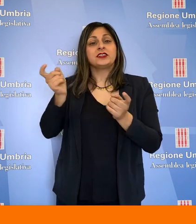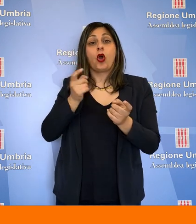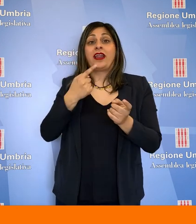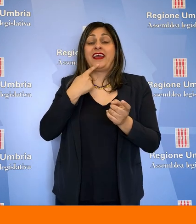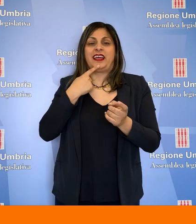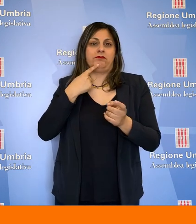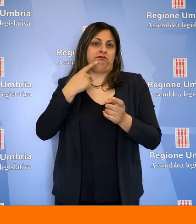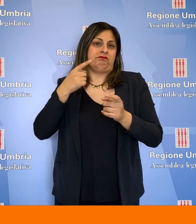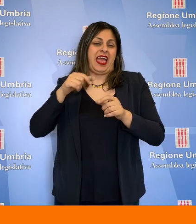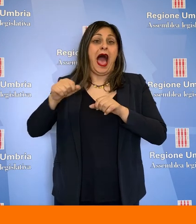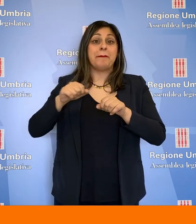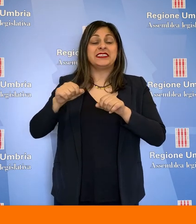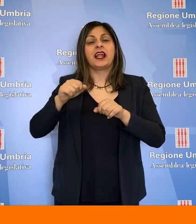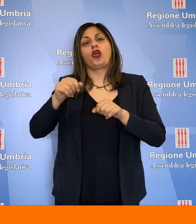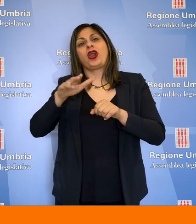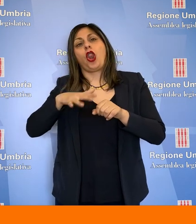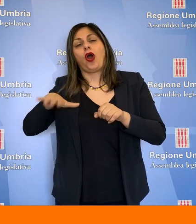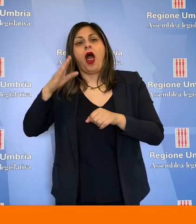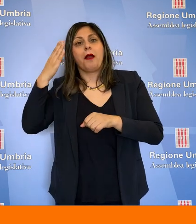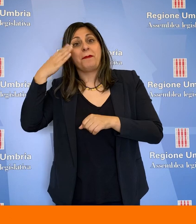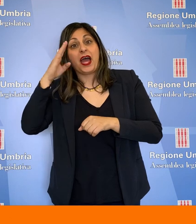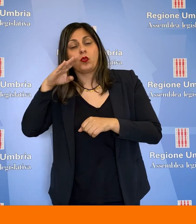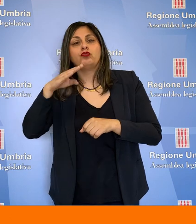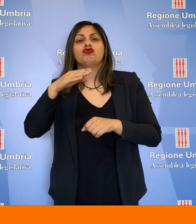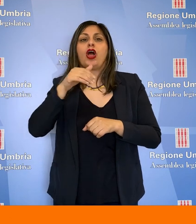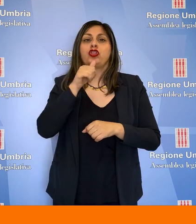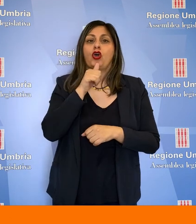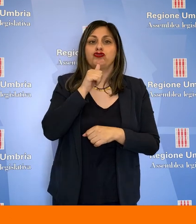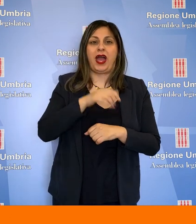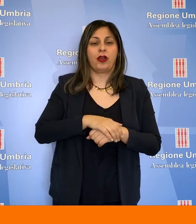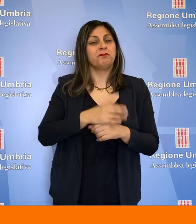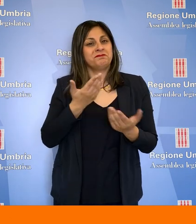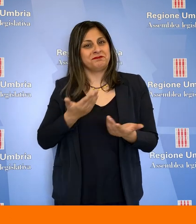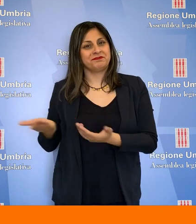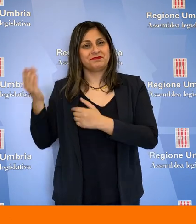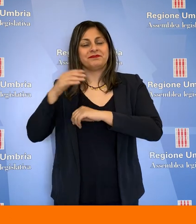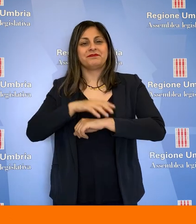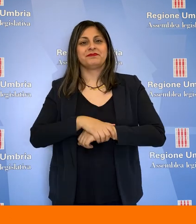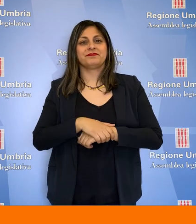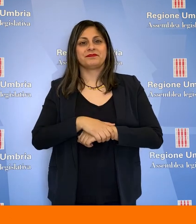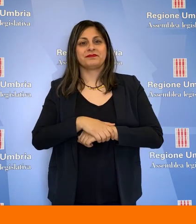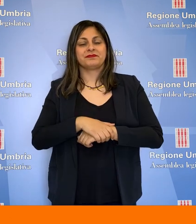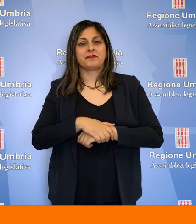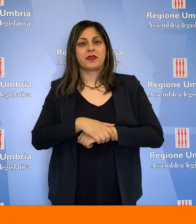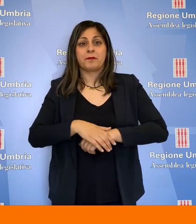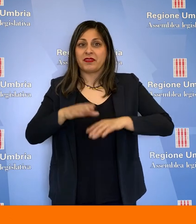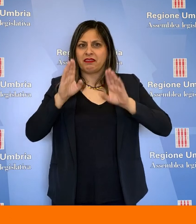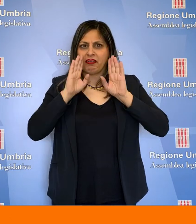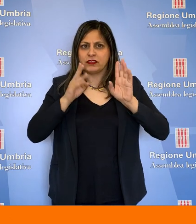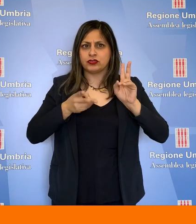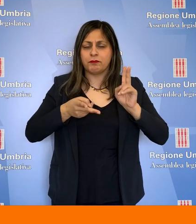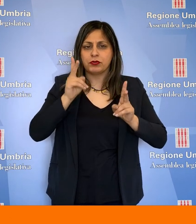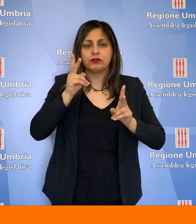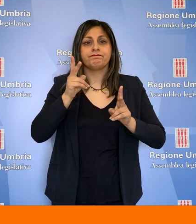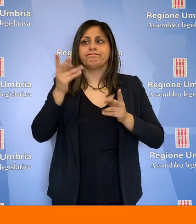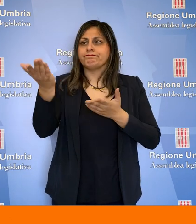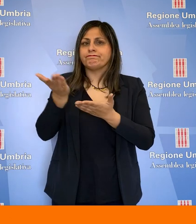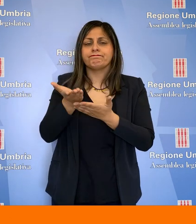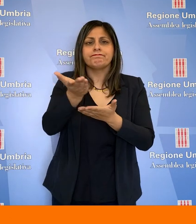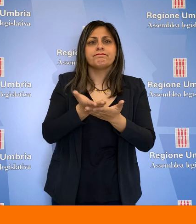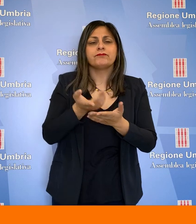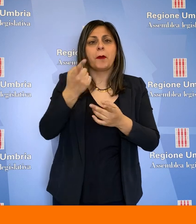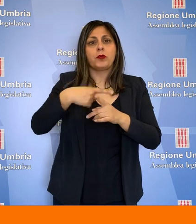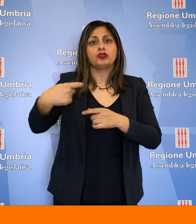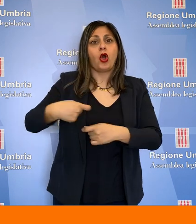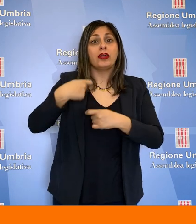commissione, audizione con gli amministratori locali di Perugia e Torgiano. Il servizio. Porre la giusta